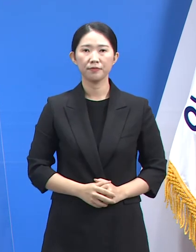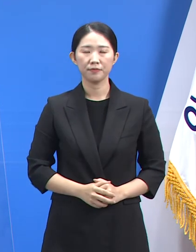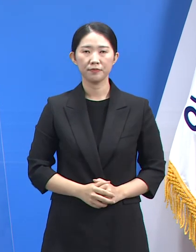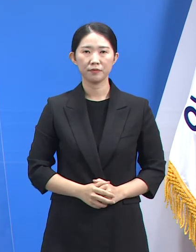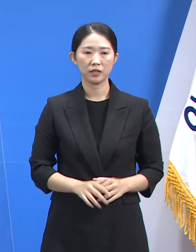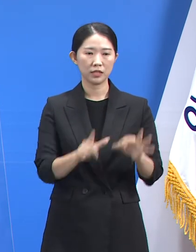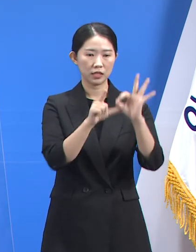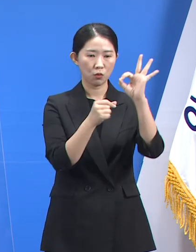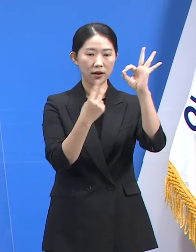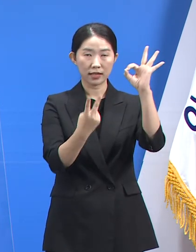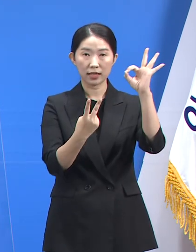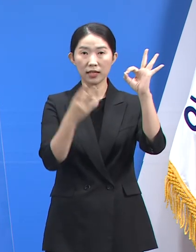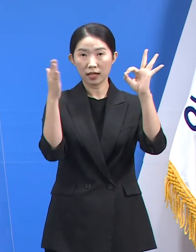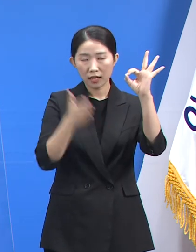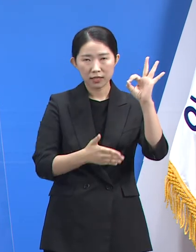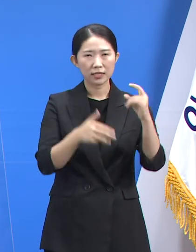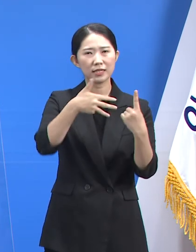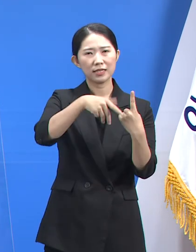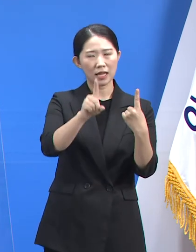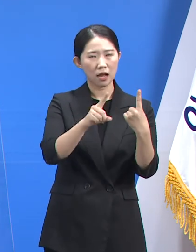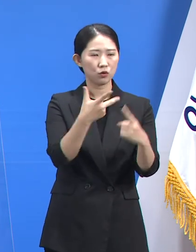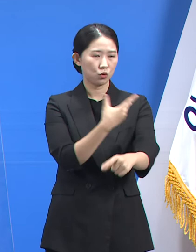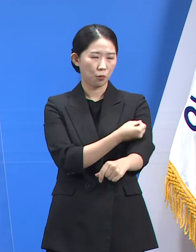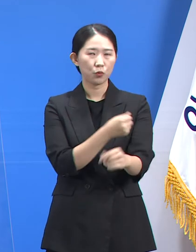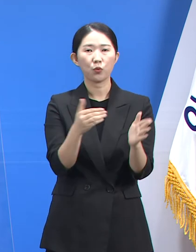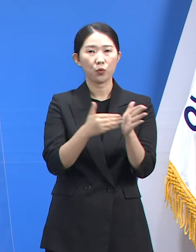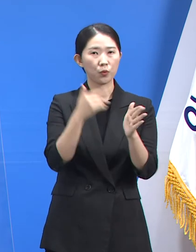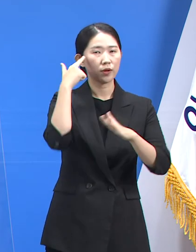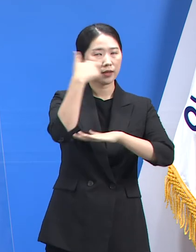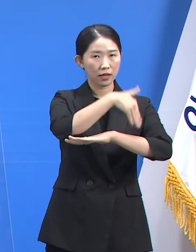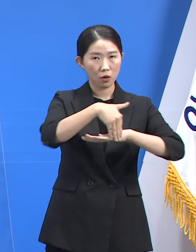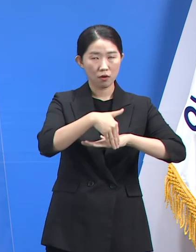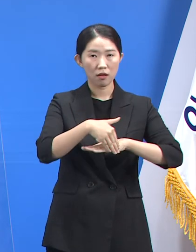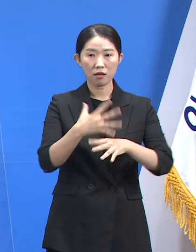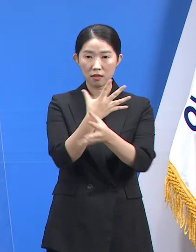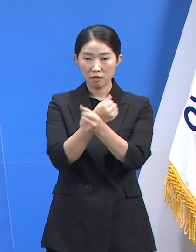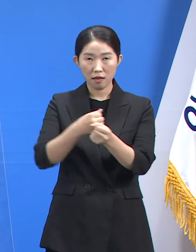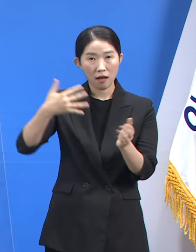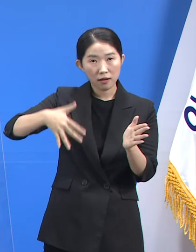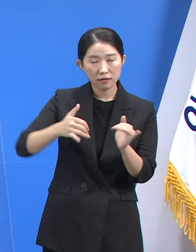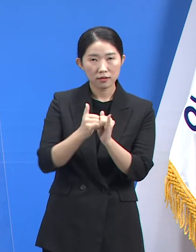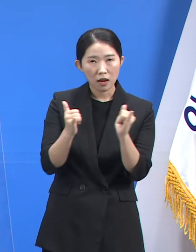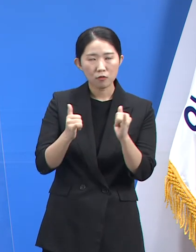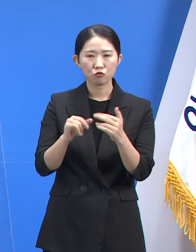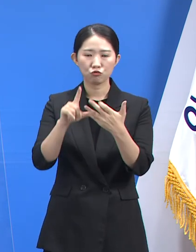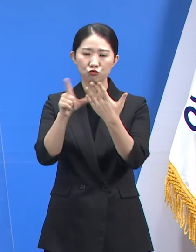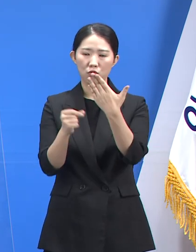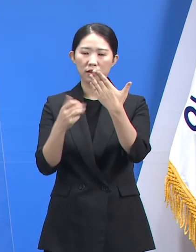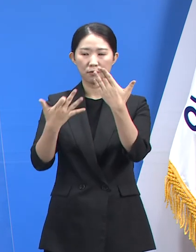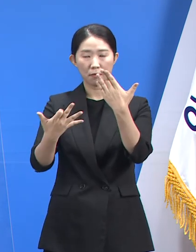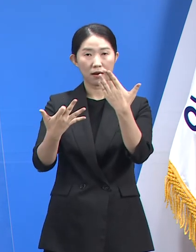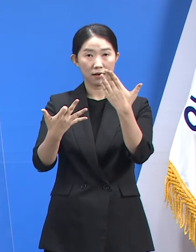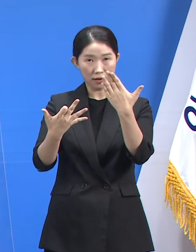10월 1일까지 1차 접종이 진행될 예정이며 미 예약자는 9월 18일까지 추가 예약이 가능합니다.